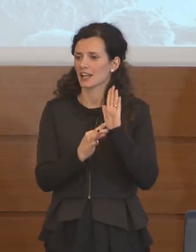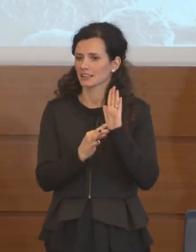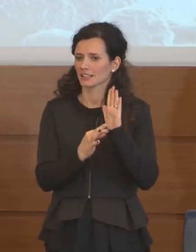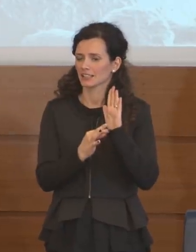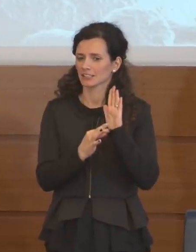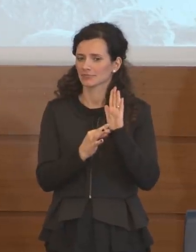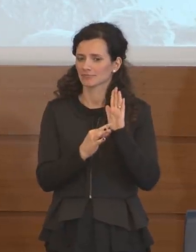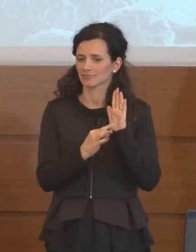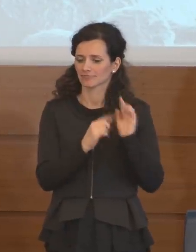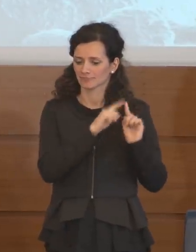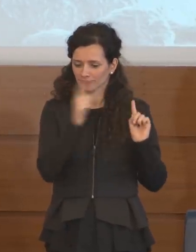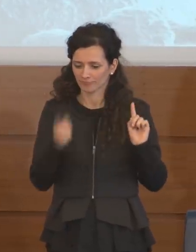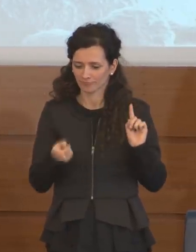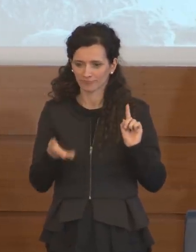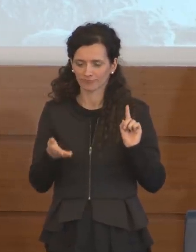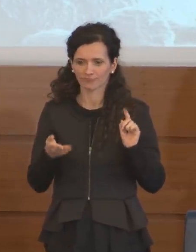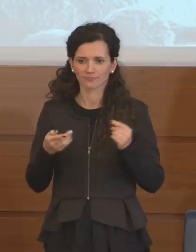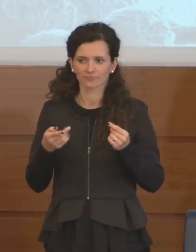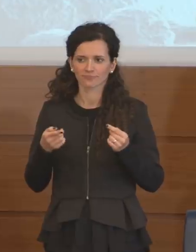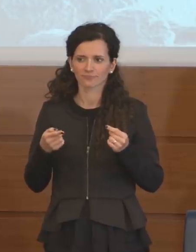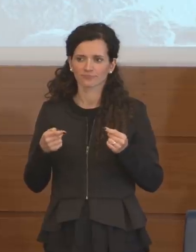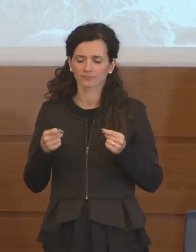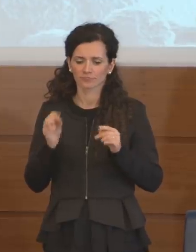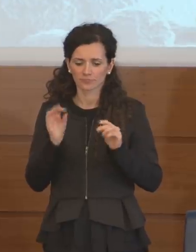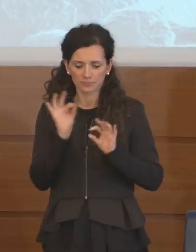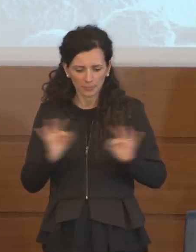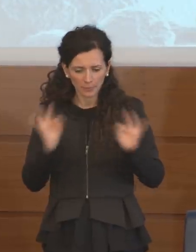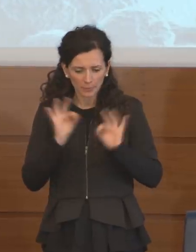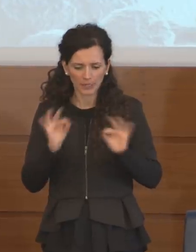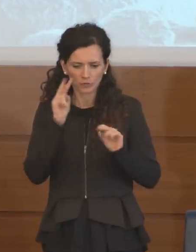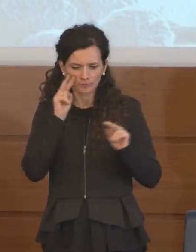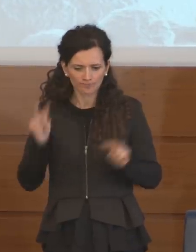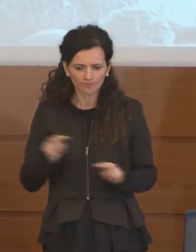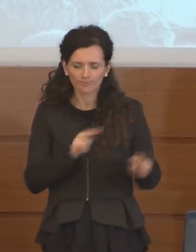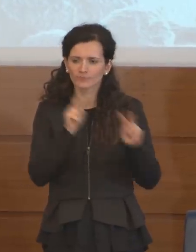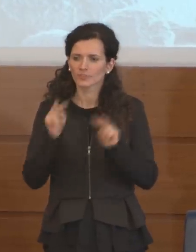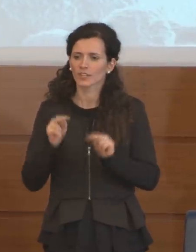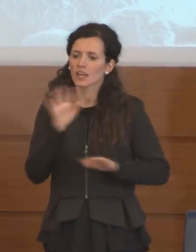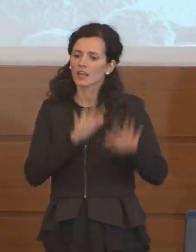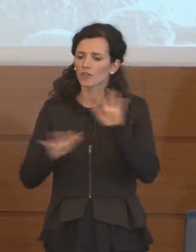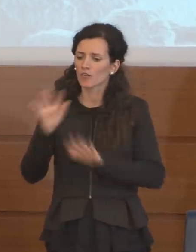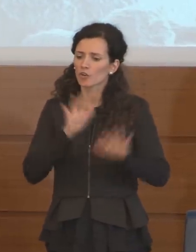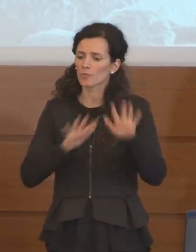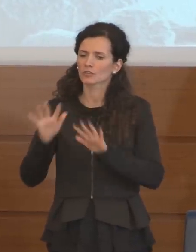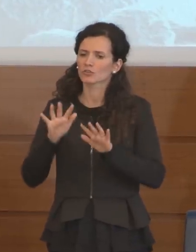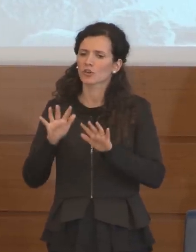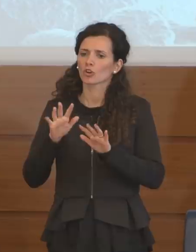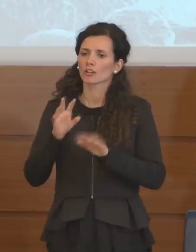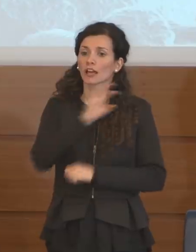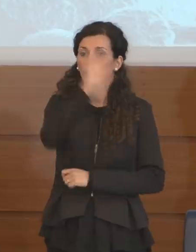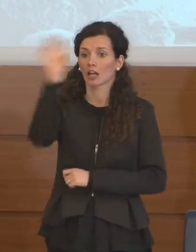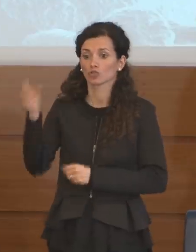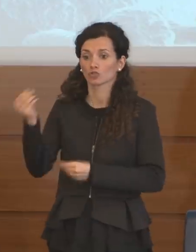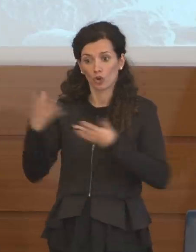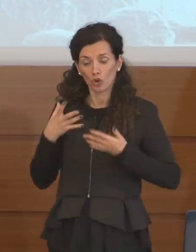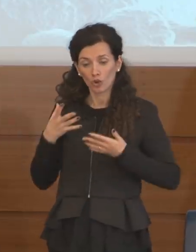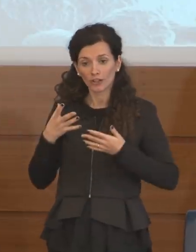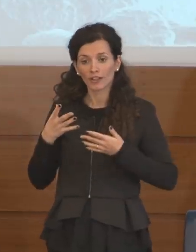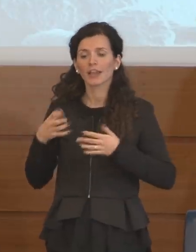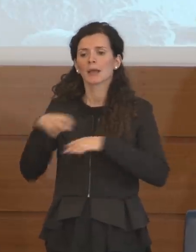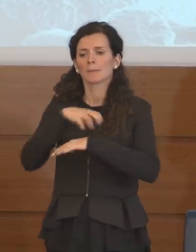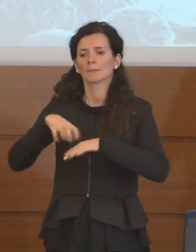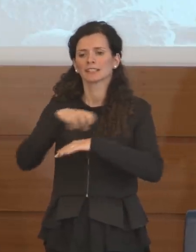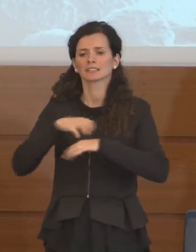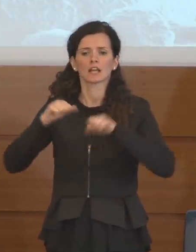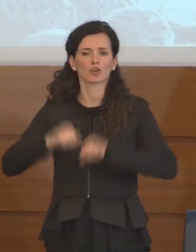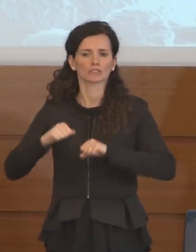collazionato sulla base delle informazioni pervenute dalle Regioni e dal Ministero della